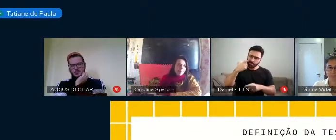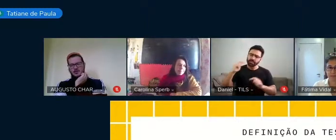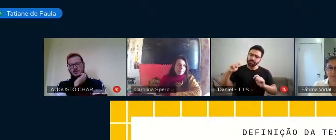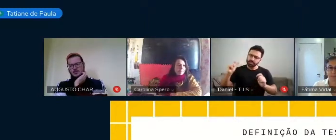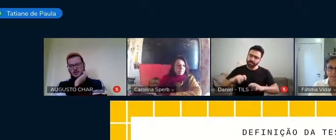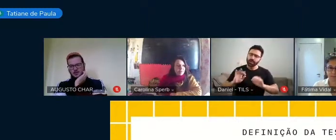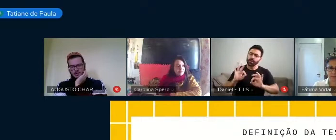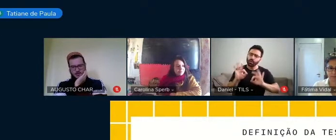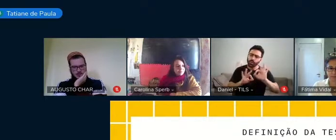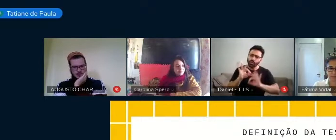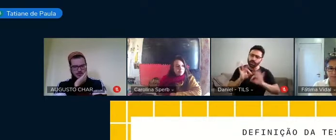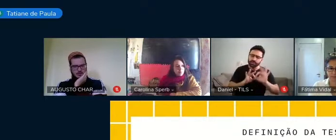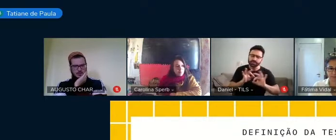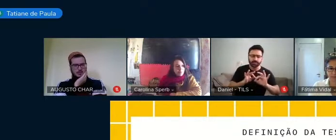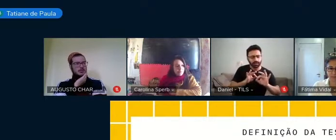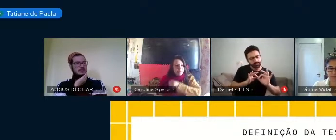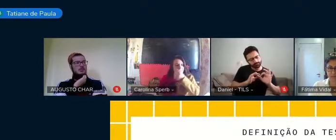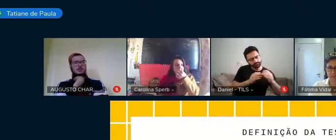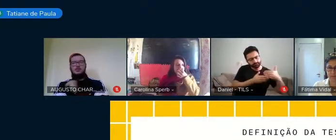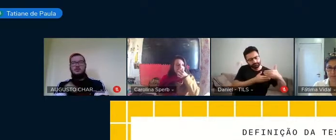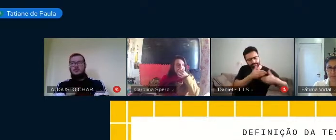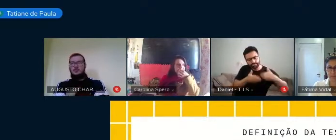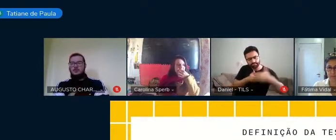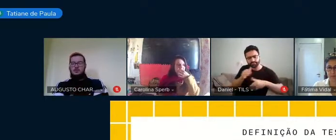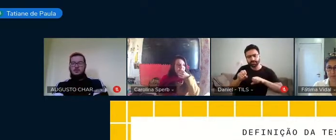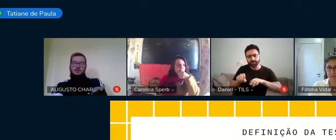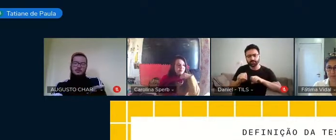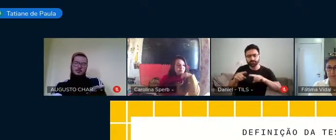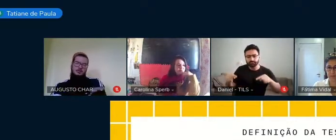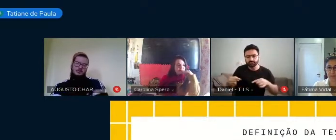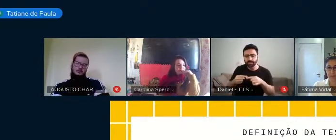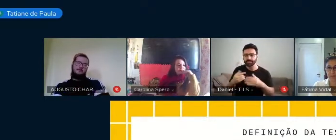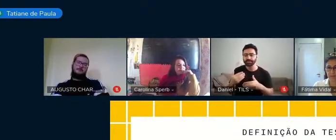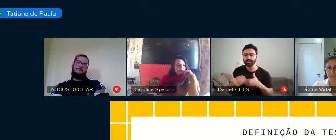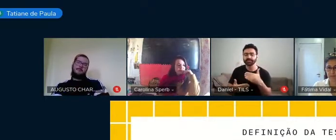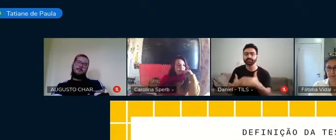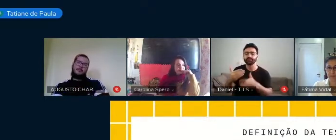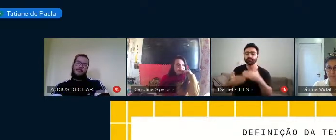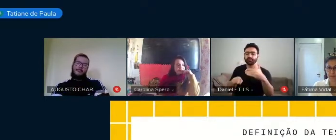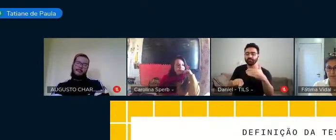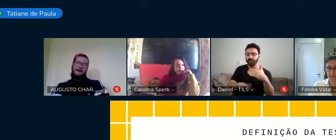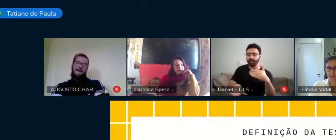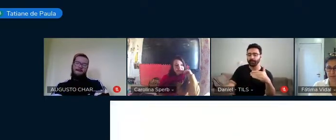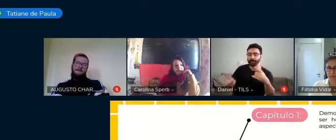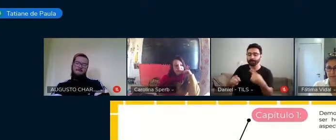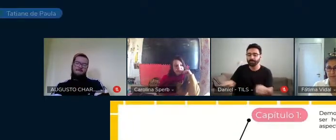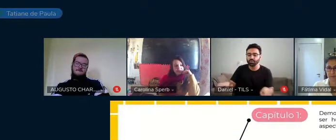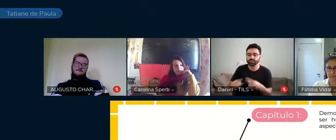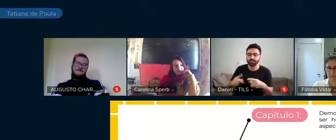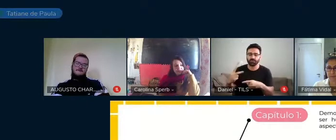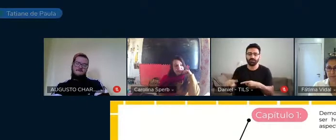processos educativos voltados para o desenvolvimento da musicalidade da criança surda.